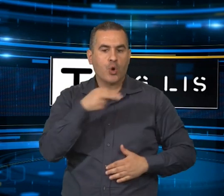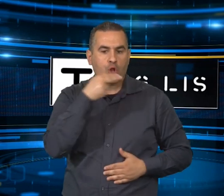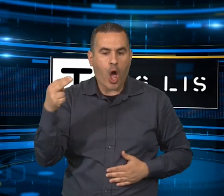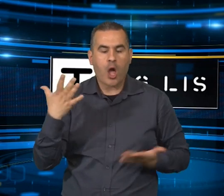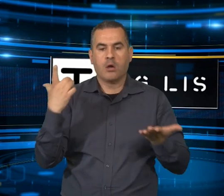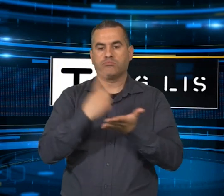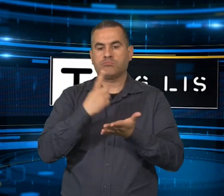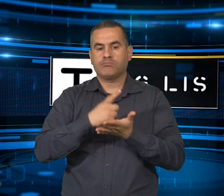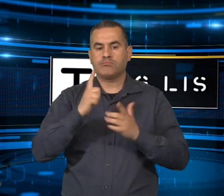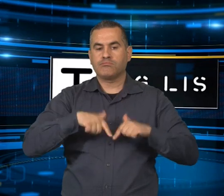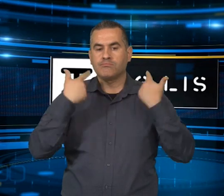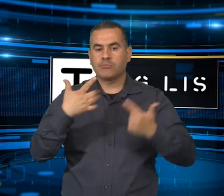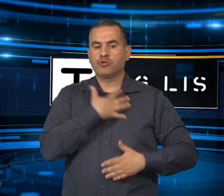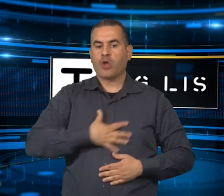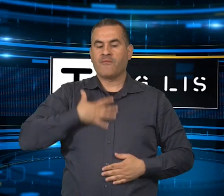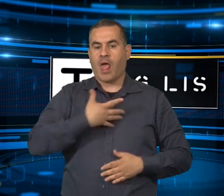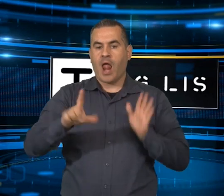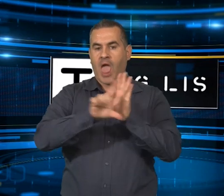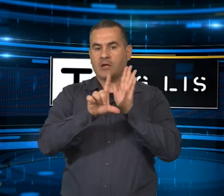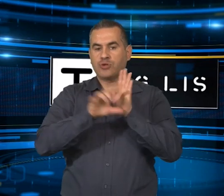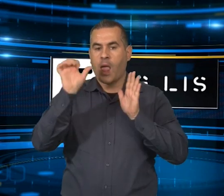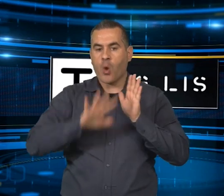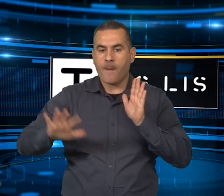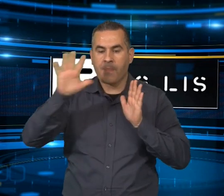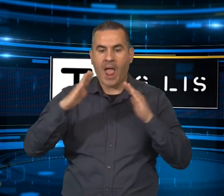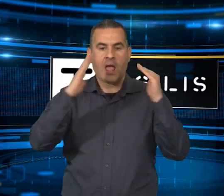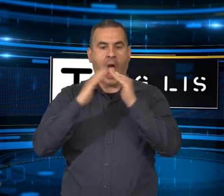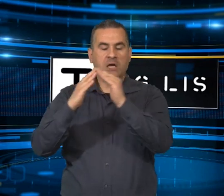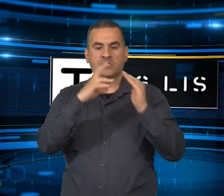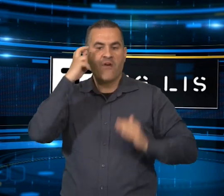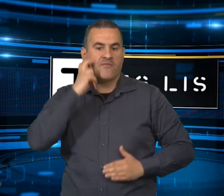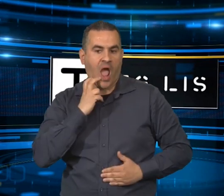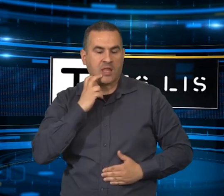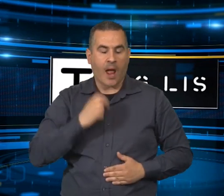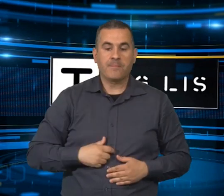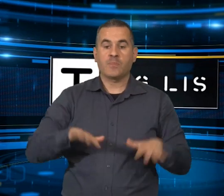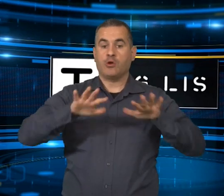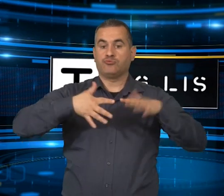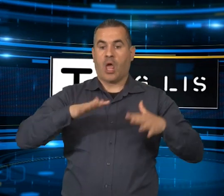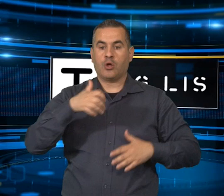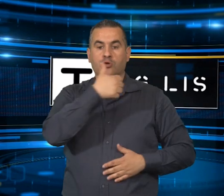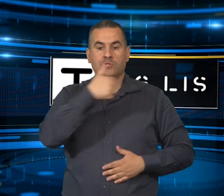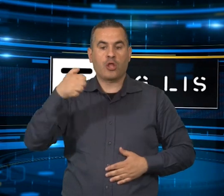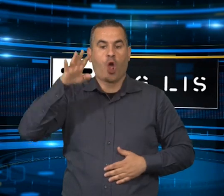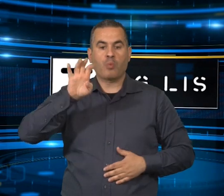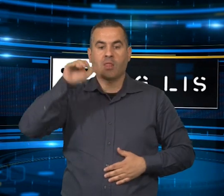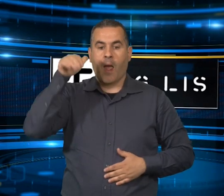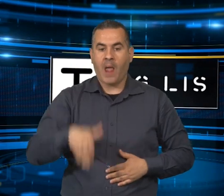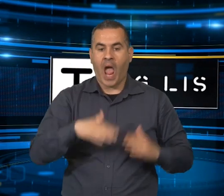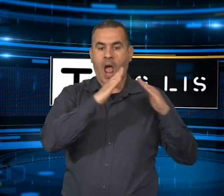Sono infatti circa 140 mila le abitazioni che attualmente ricadono nella classe energetica più bassa, quindi interessate dalla direttiva europea che